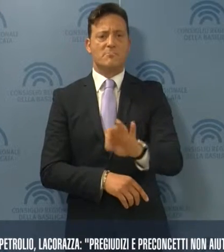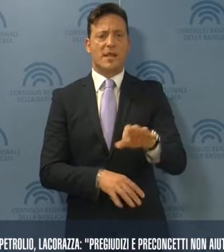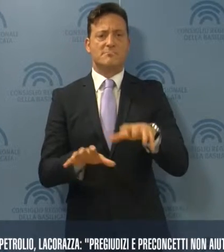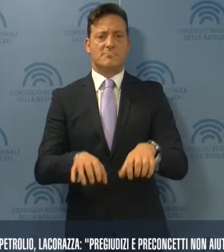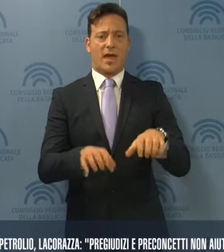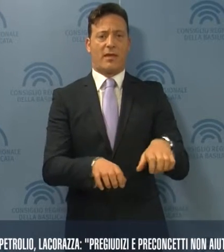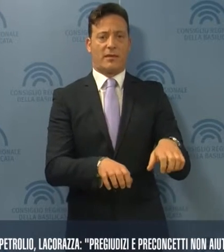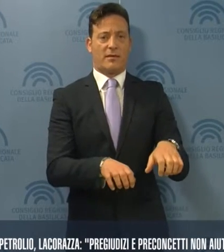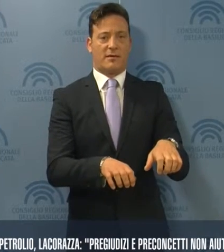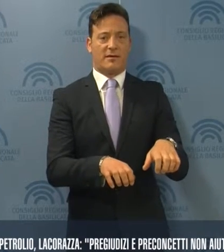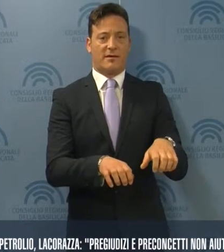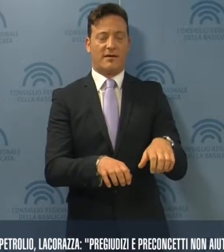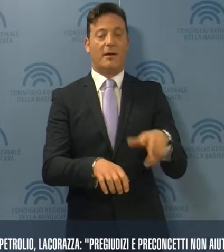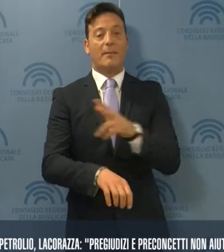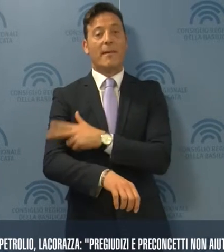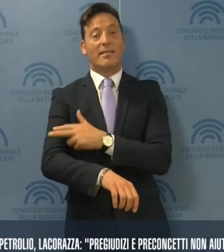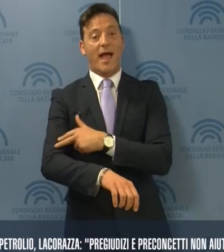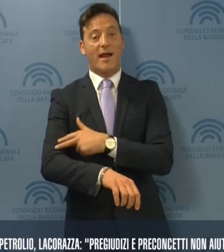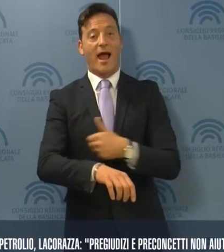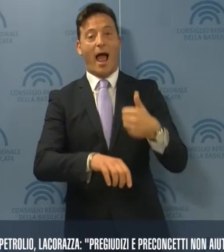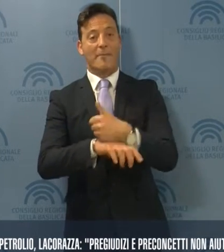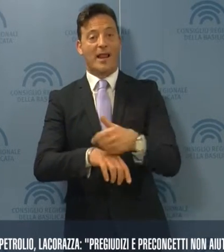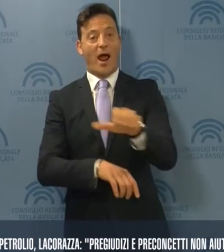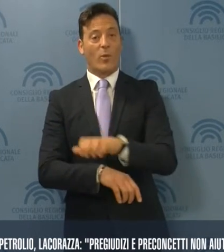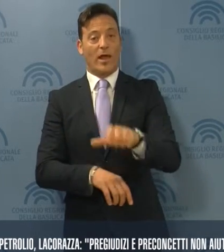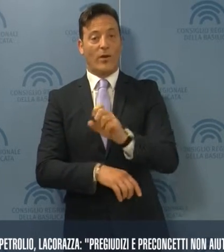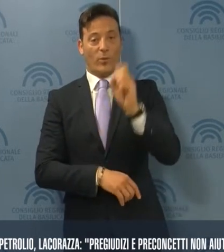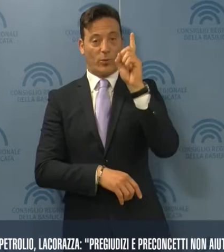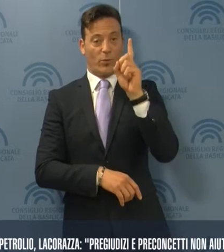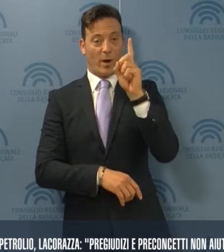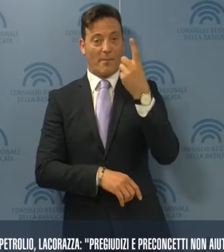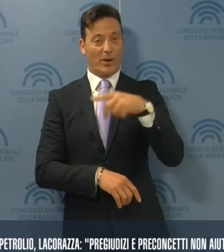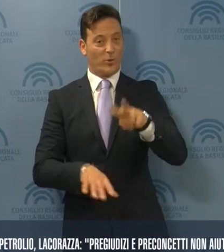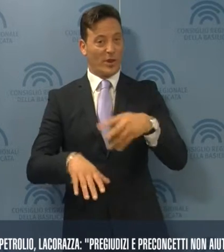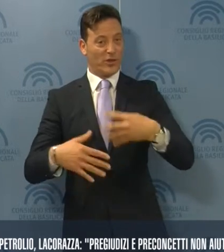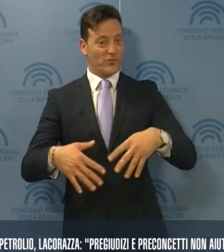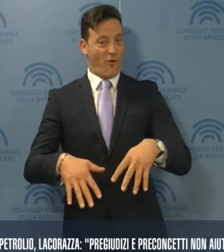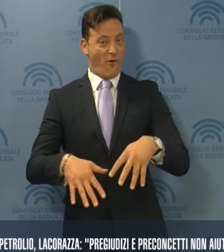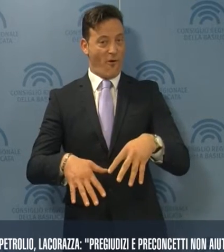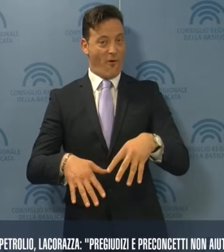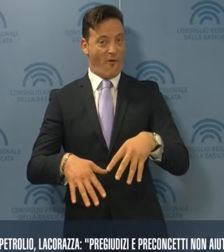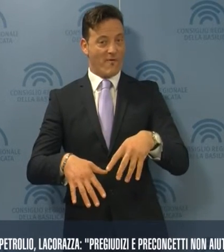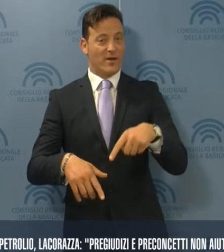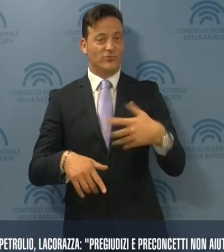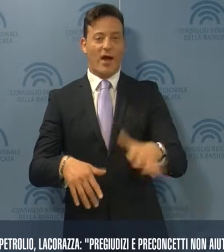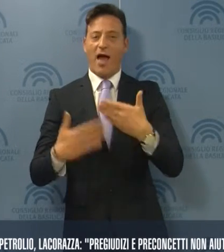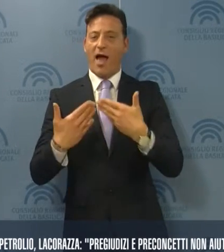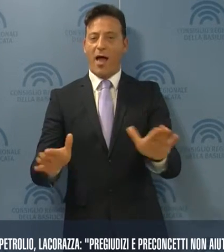E con Matera, Capitale Europea della Cultura, per il 2019, ha aperto un orizzonte